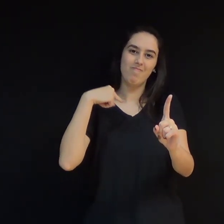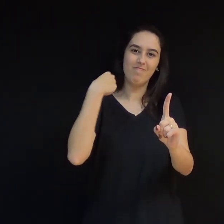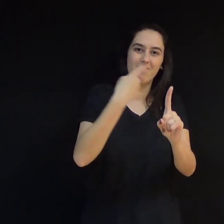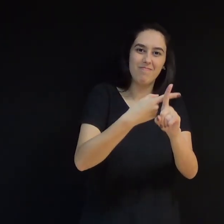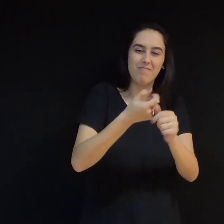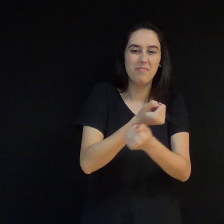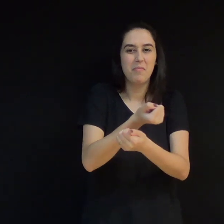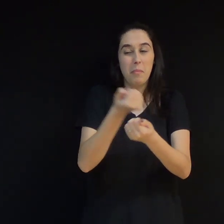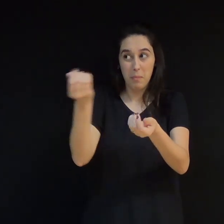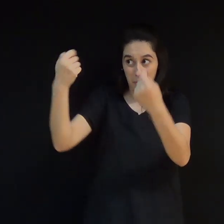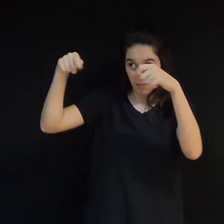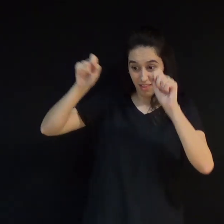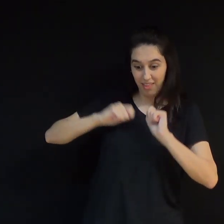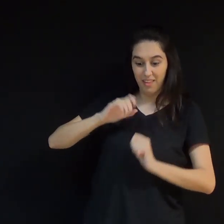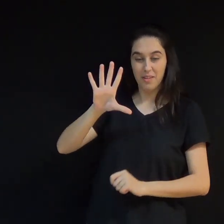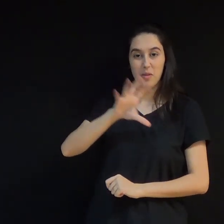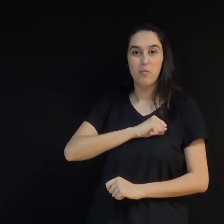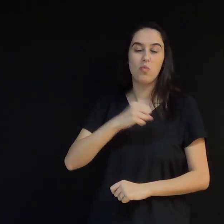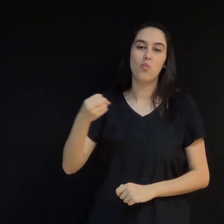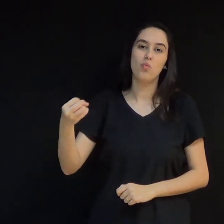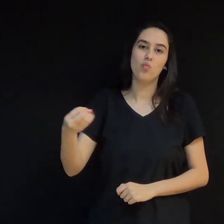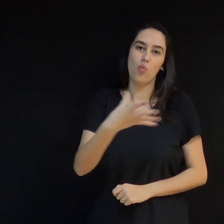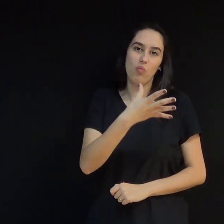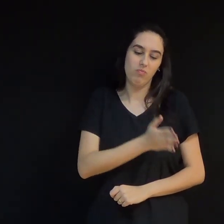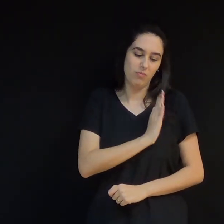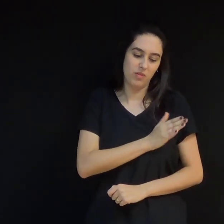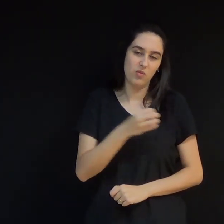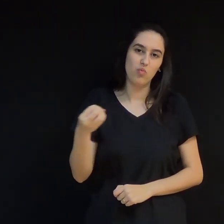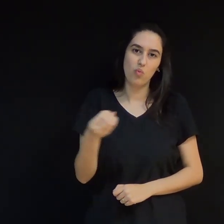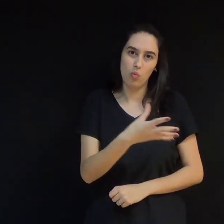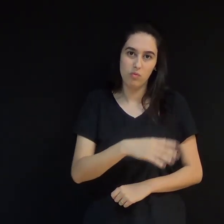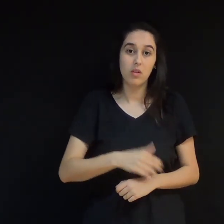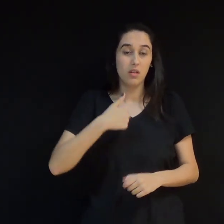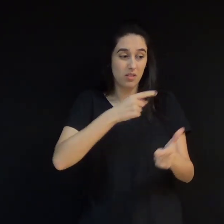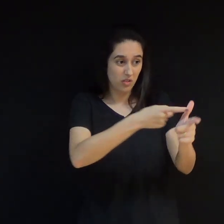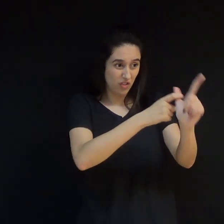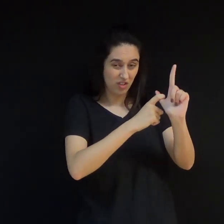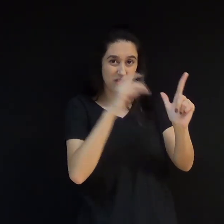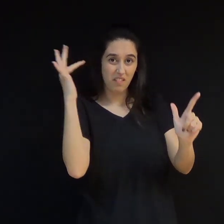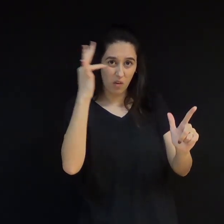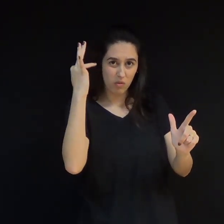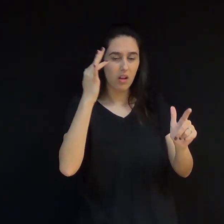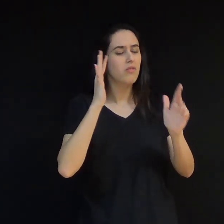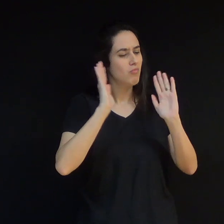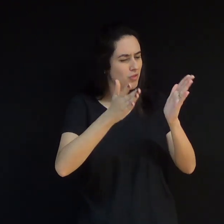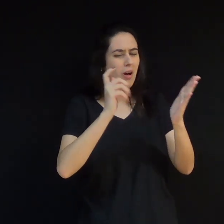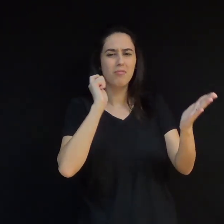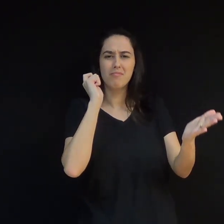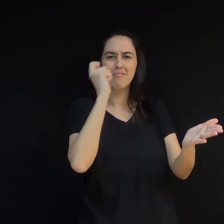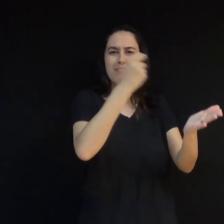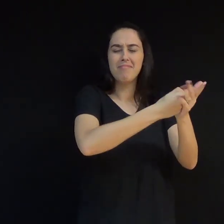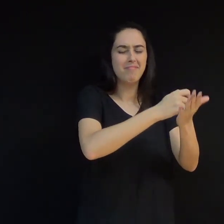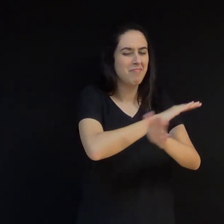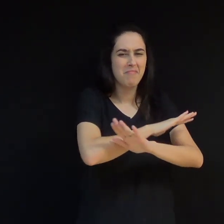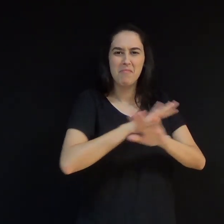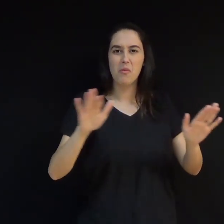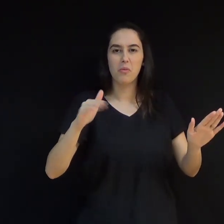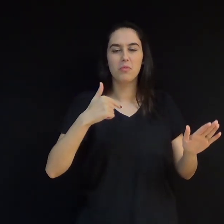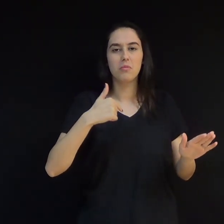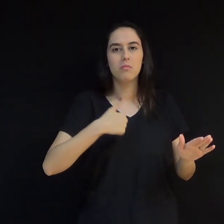daquele que se entregou para transplantar um coração novo em mim. A dívida da faculdade também foi paga por